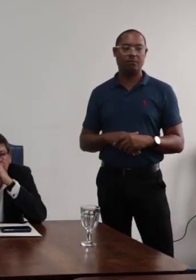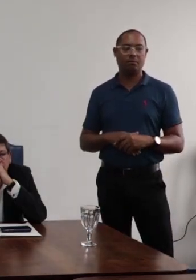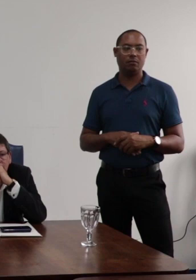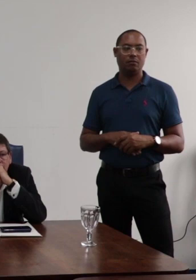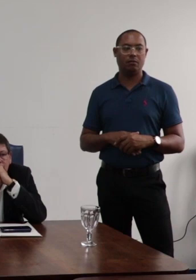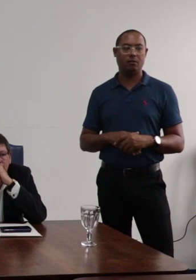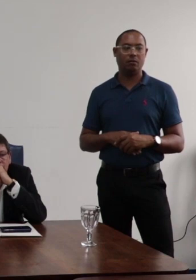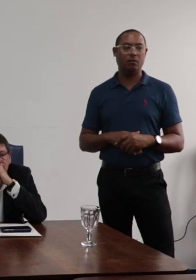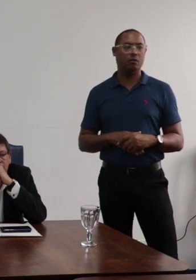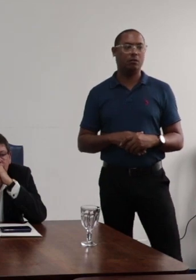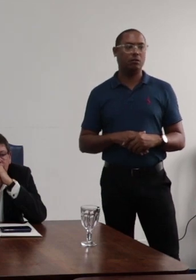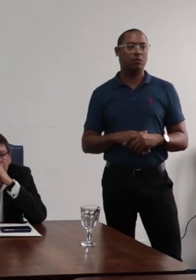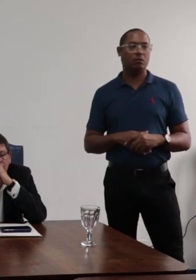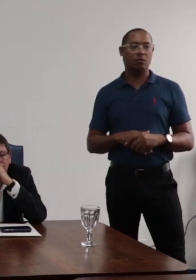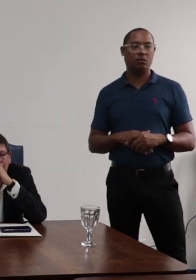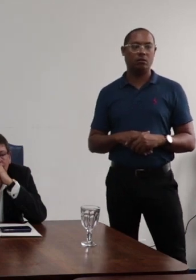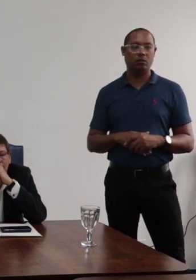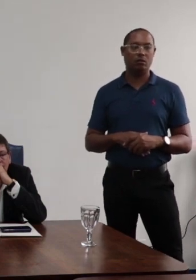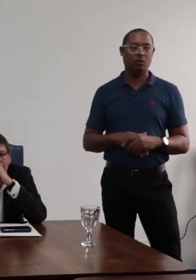Continua em discussão.